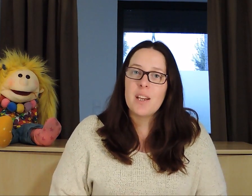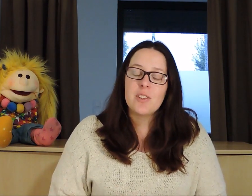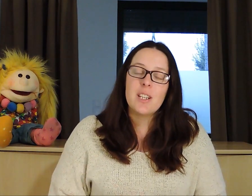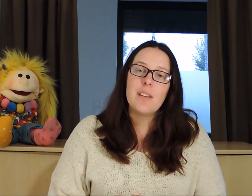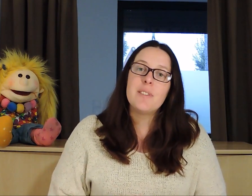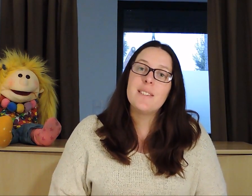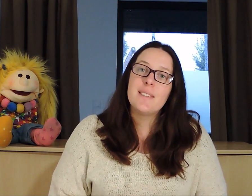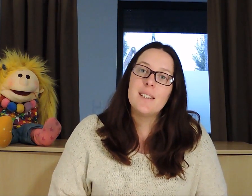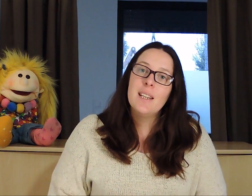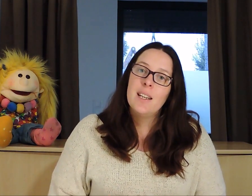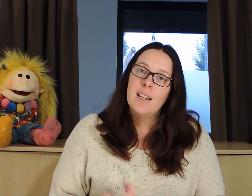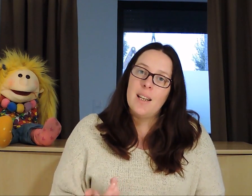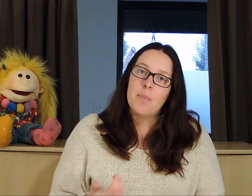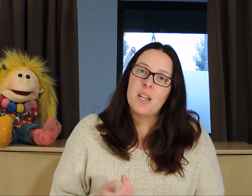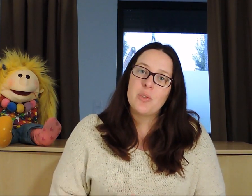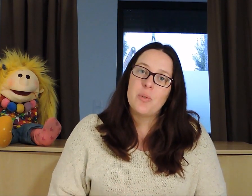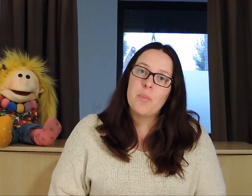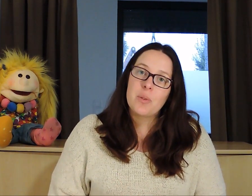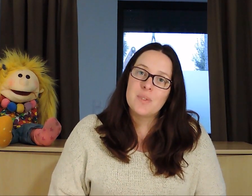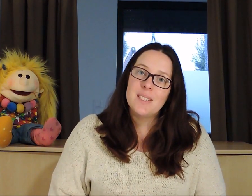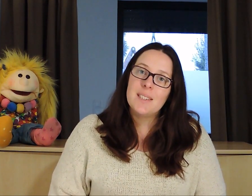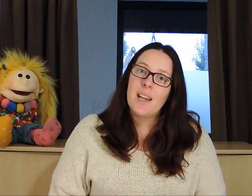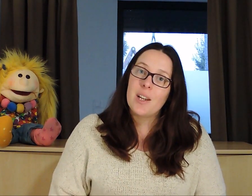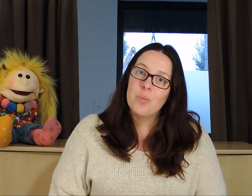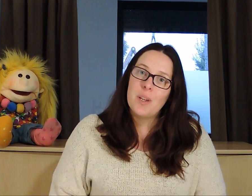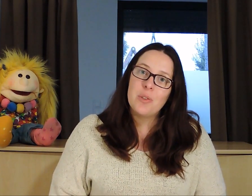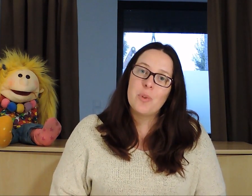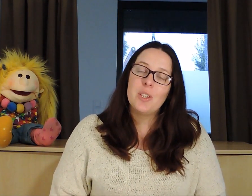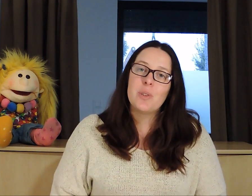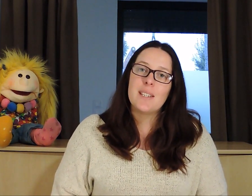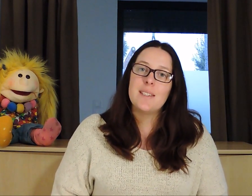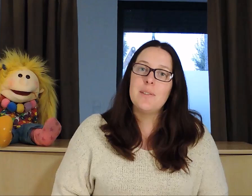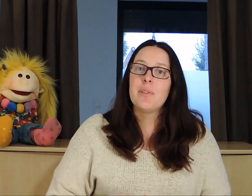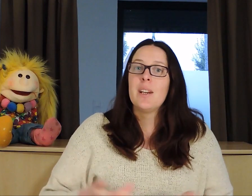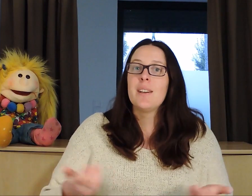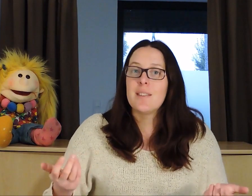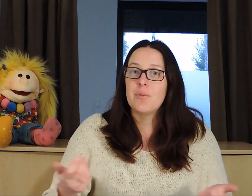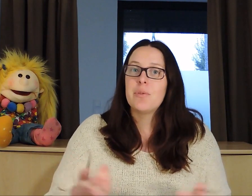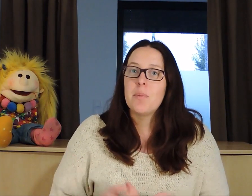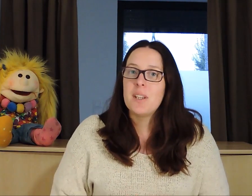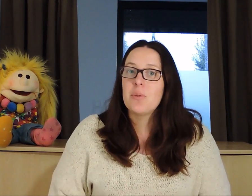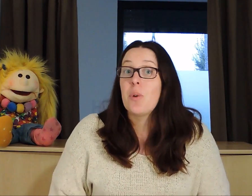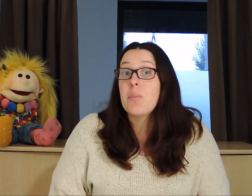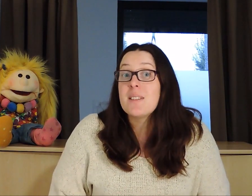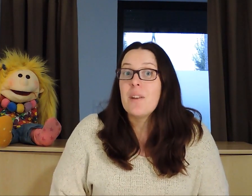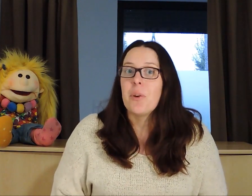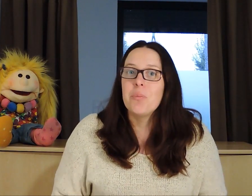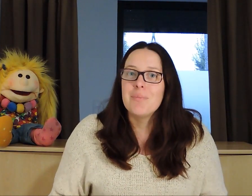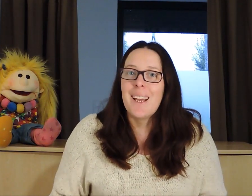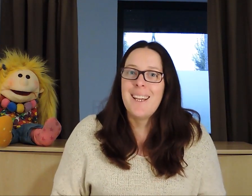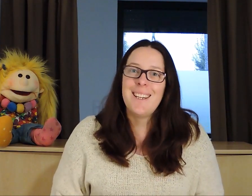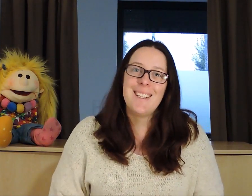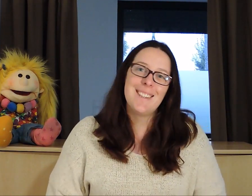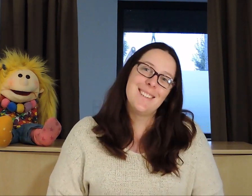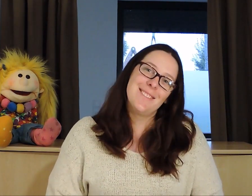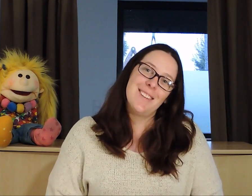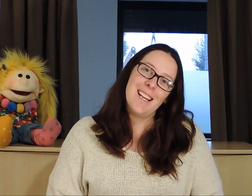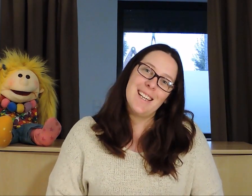page et la visiter, la page ma cantine accompagnement éducatif. Ça vous fera peut-être au moins passer le temps. Voilà,